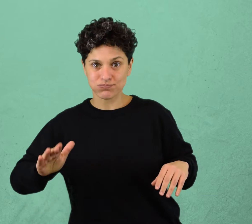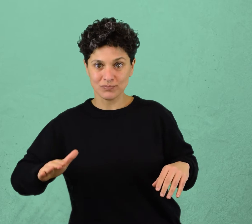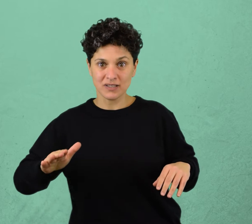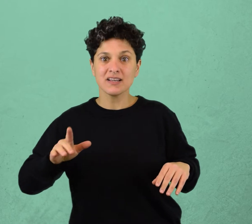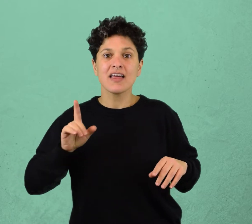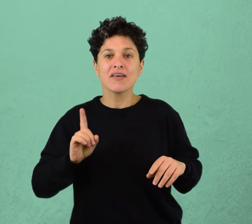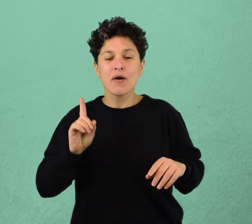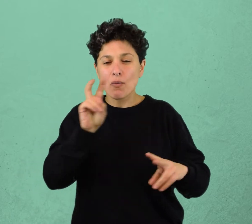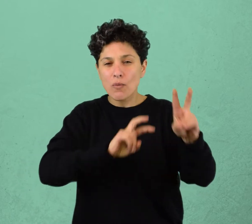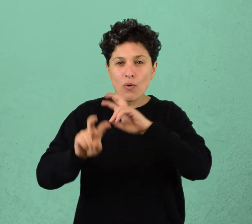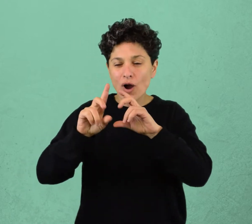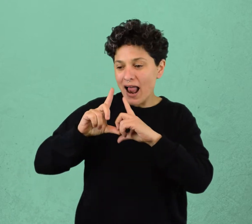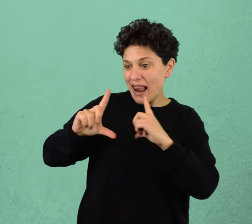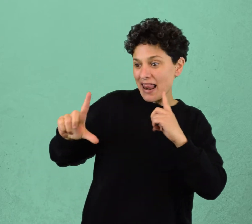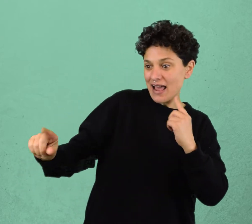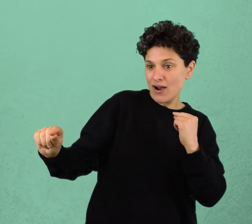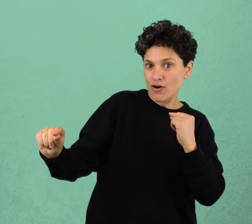mano más alejada del marcador.